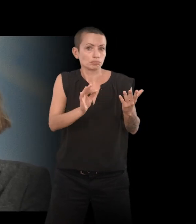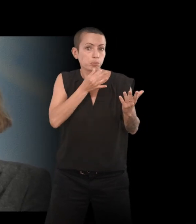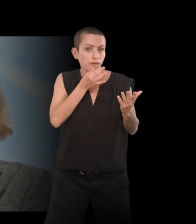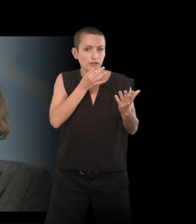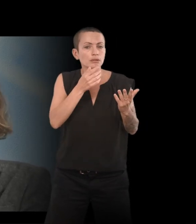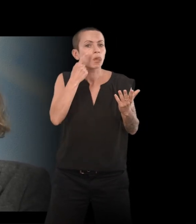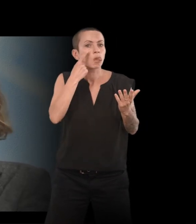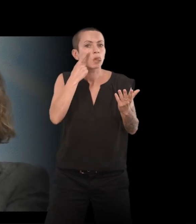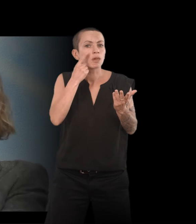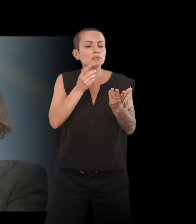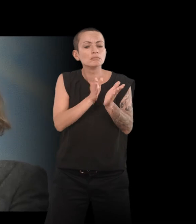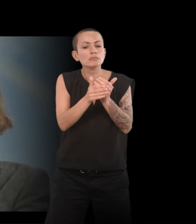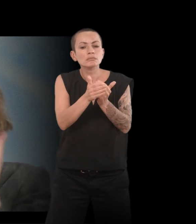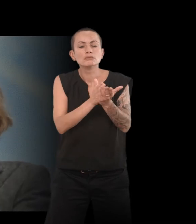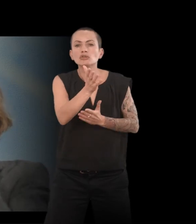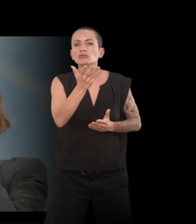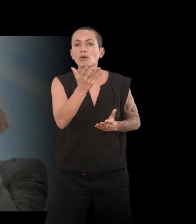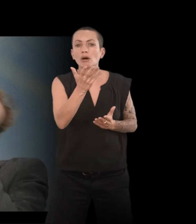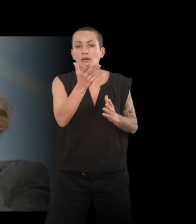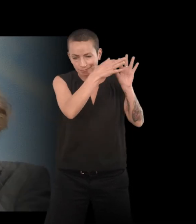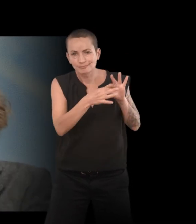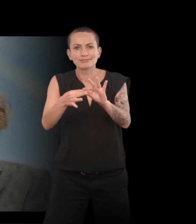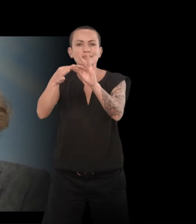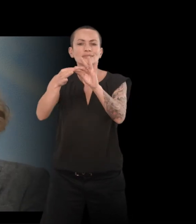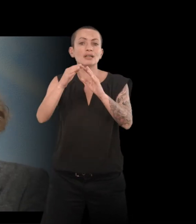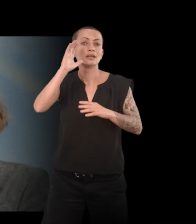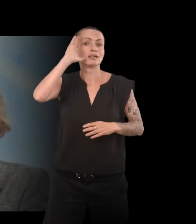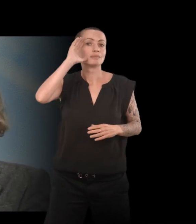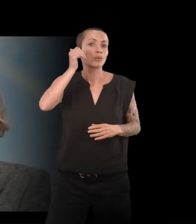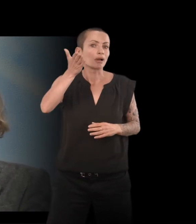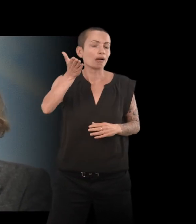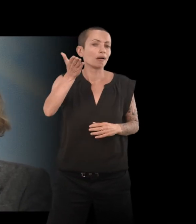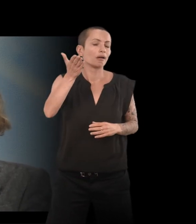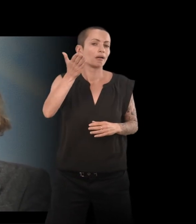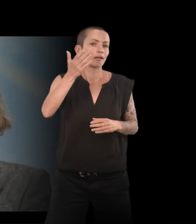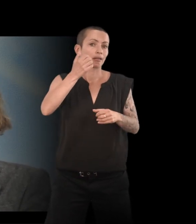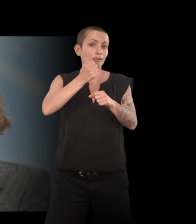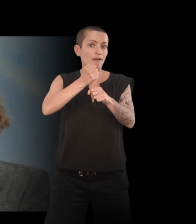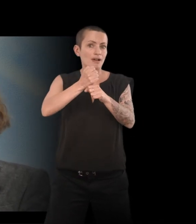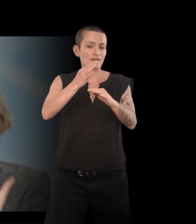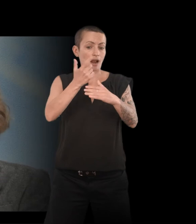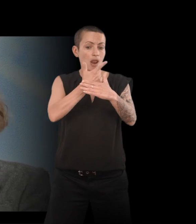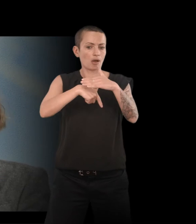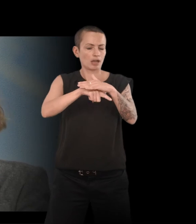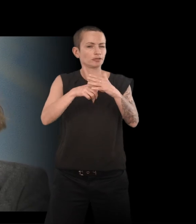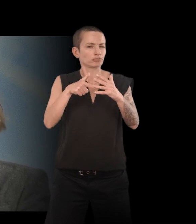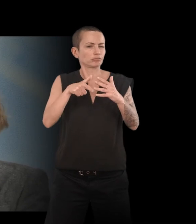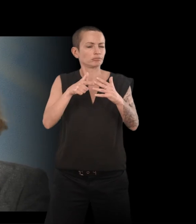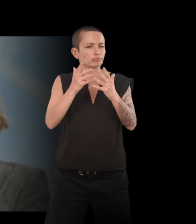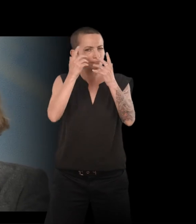qu'est-ce que ça me dit ? Et après, voilà, j'ai rebondi là-dessus, c'est pour ça qu'il y un gros travail sur le langage. Après, naturellement, avant ça, je